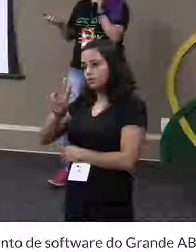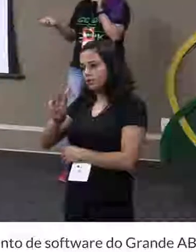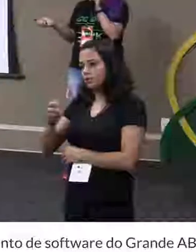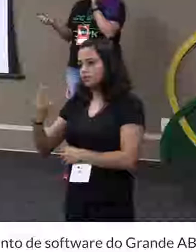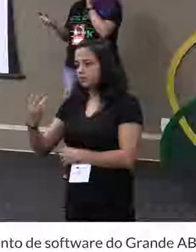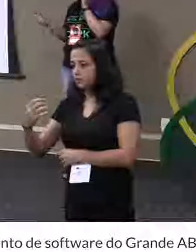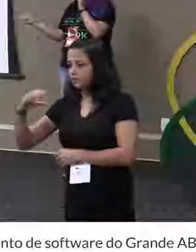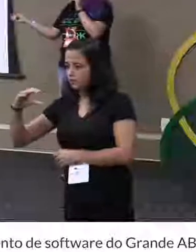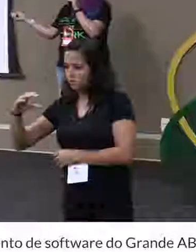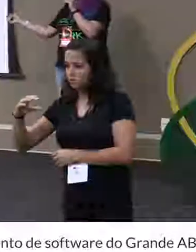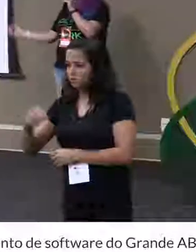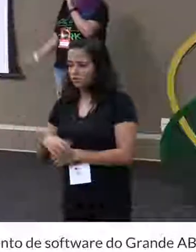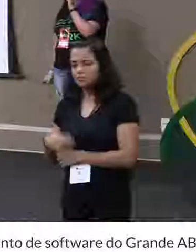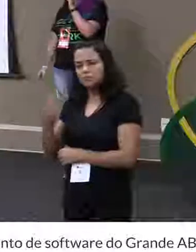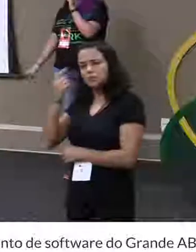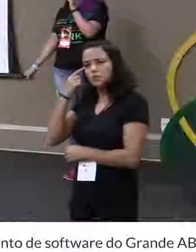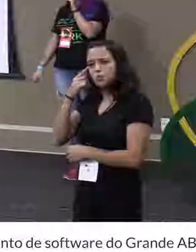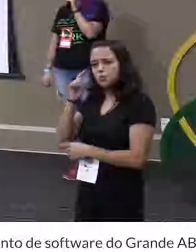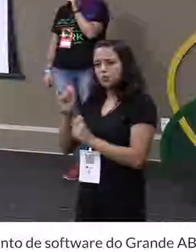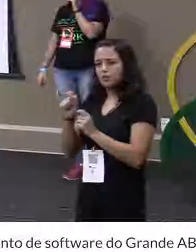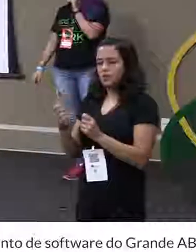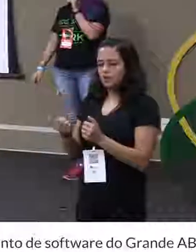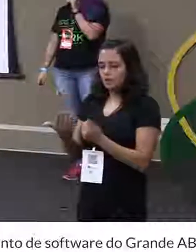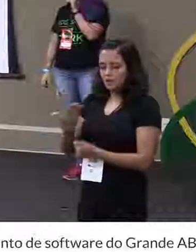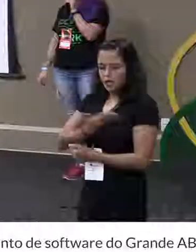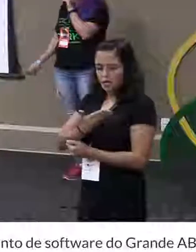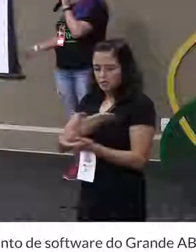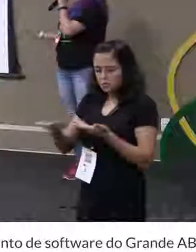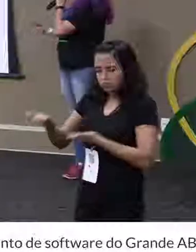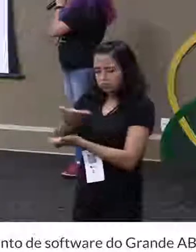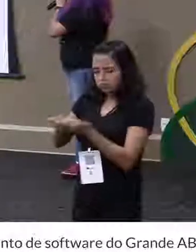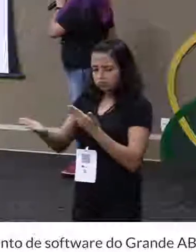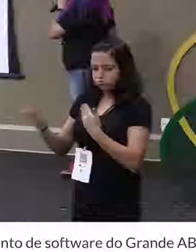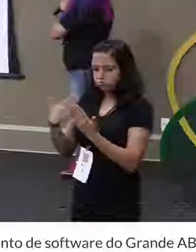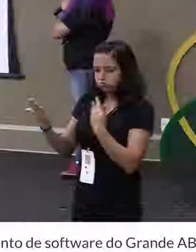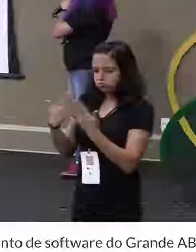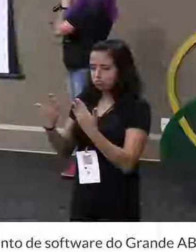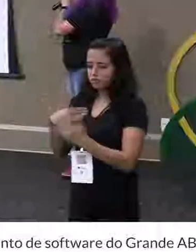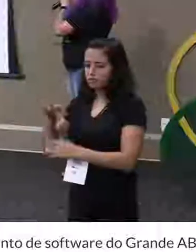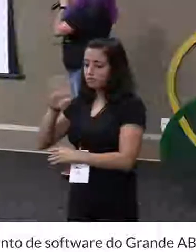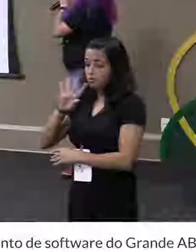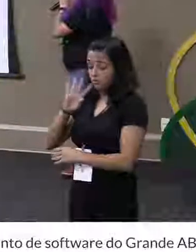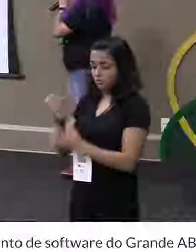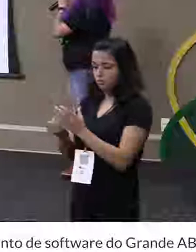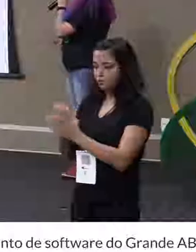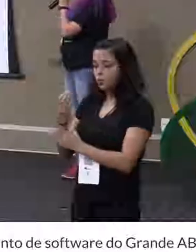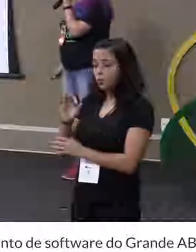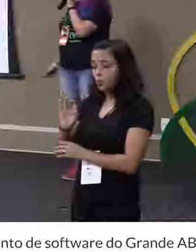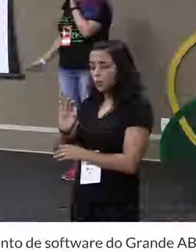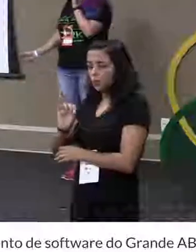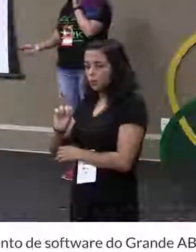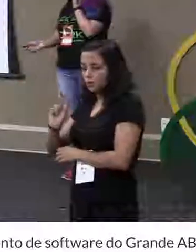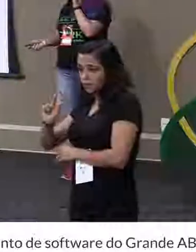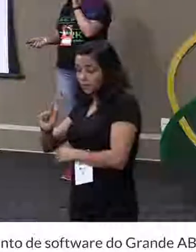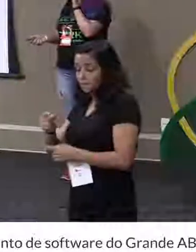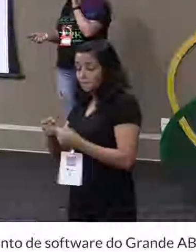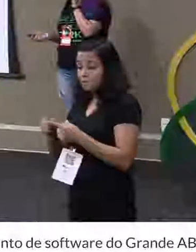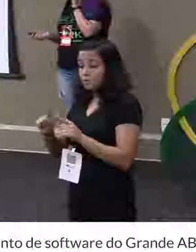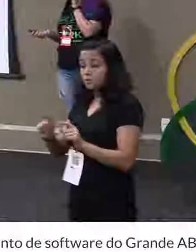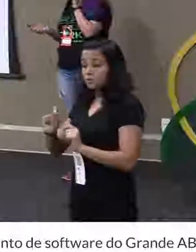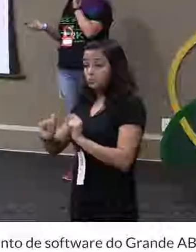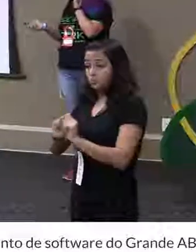decidiu, falou, cara, juntei aqui com os amigos meus programadores, a gente criou coisa legal, beleza, só que